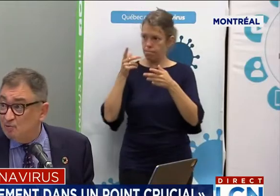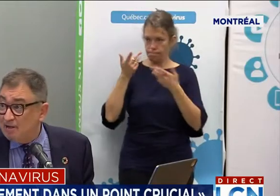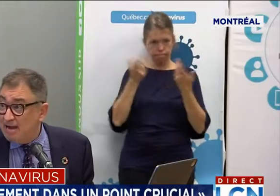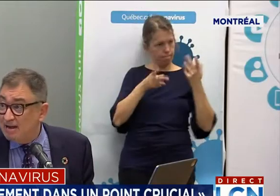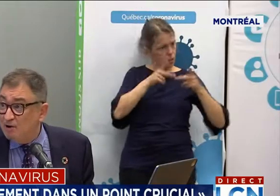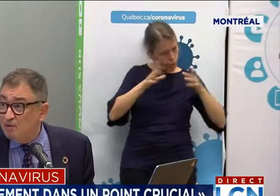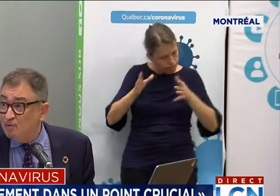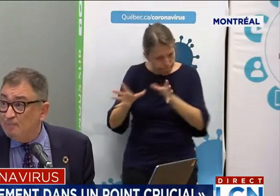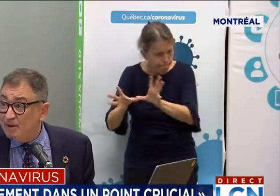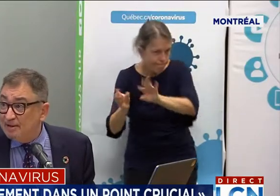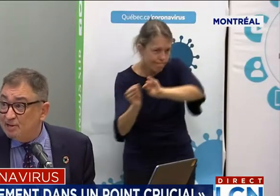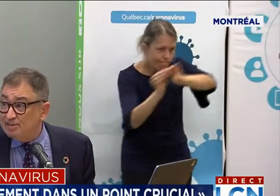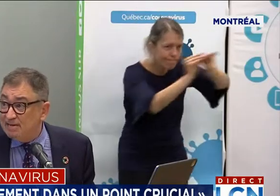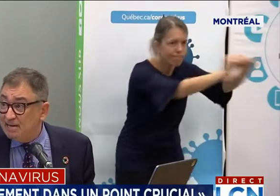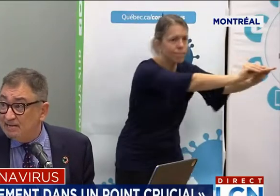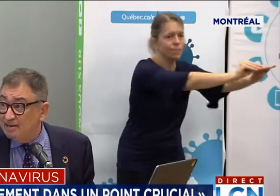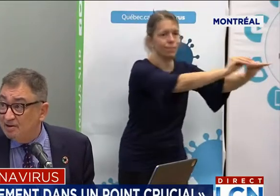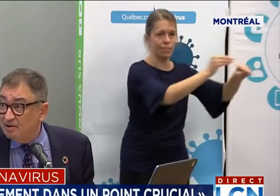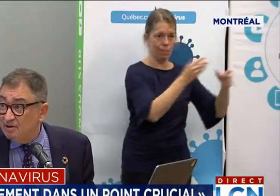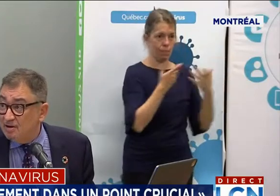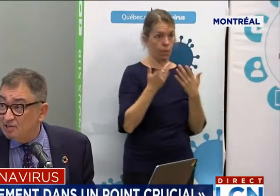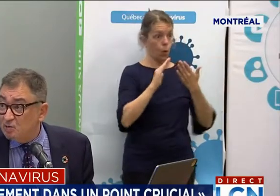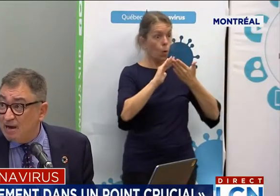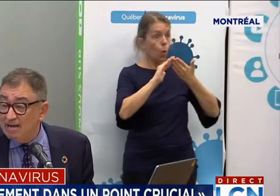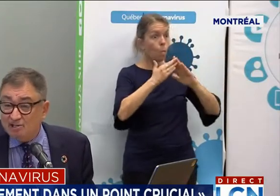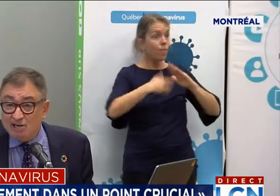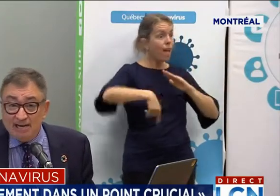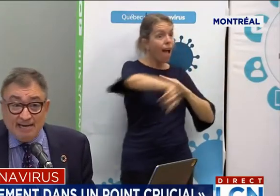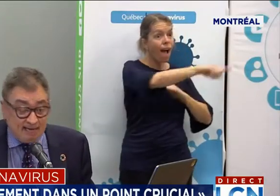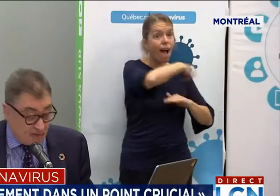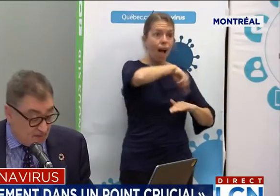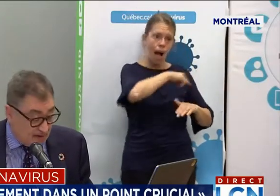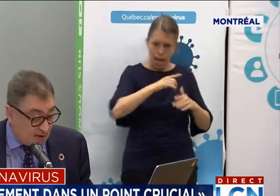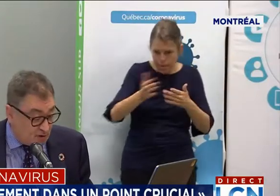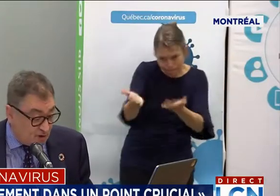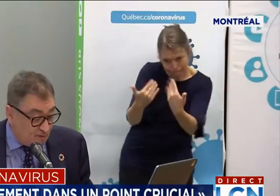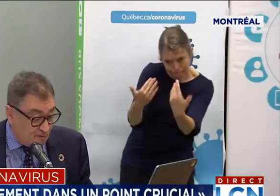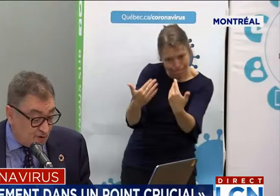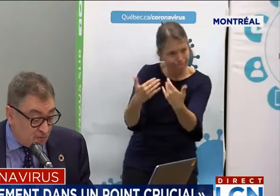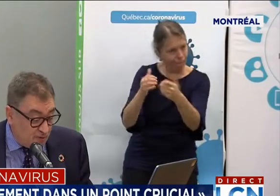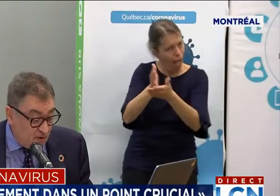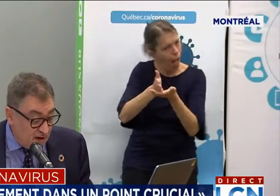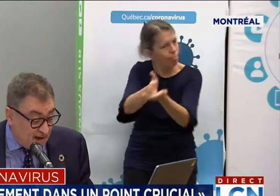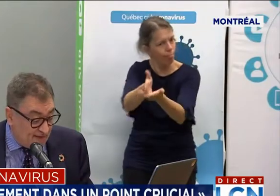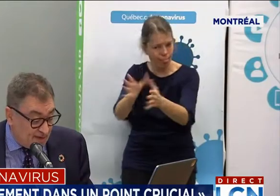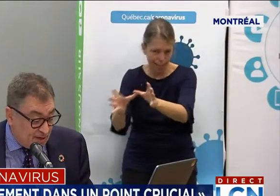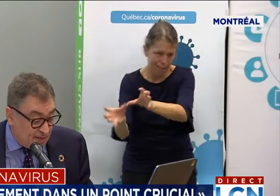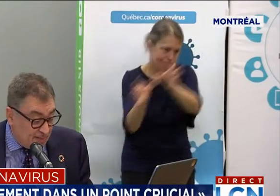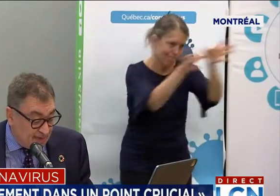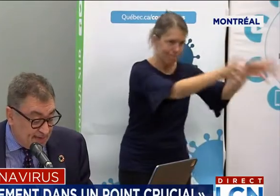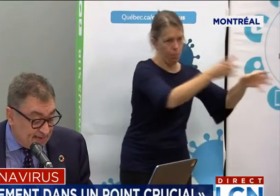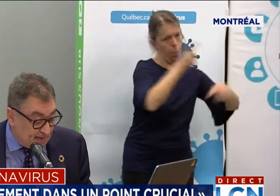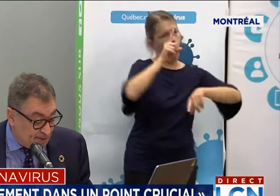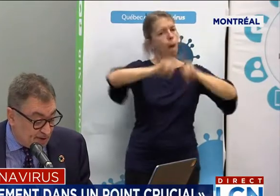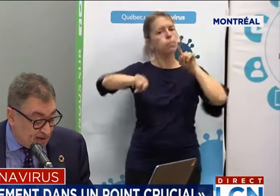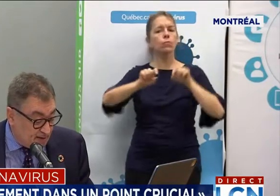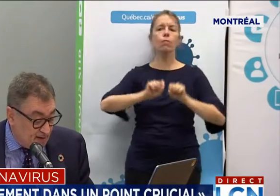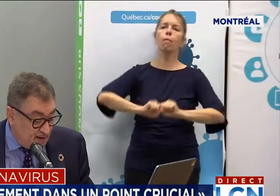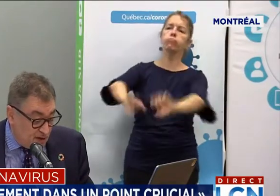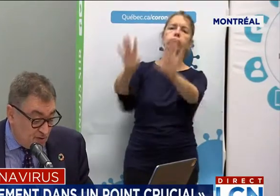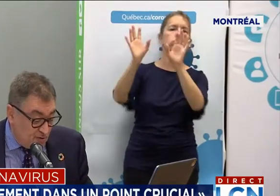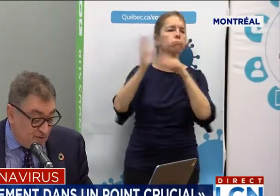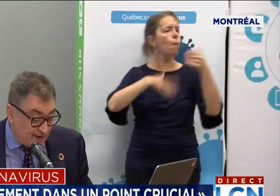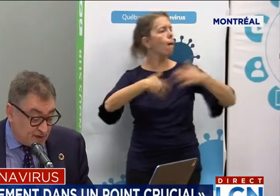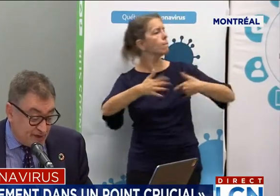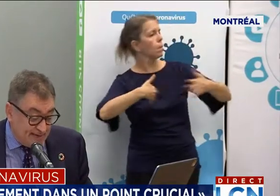organismes communautaires pour permettre que ces clientèles-là soient gérées adéquatement et qu ne retrouve pas non plus avec des mortalités importantes.